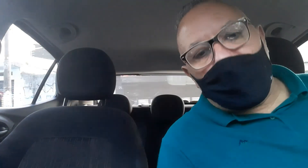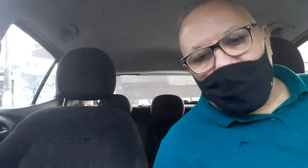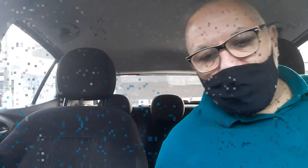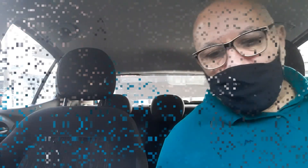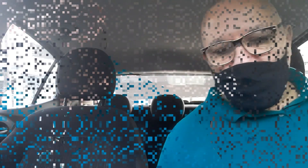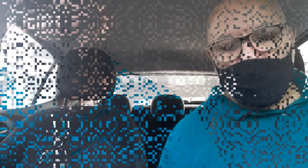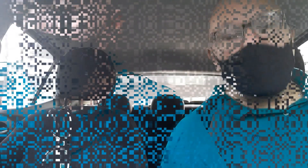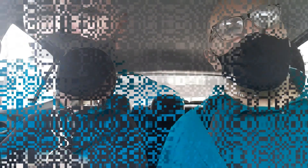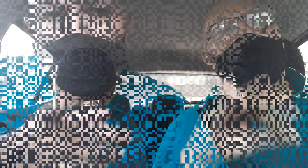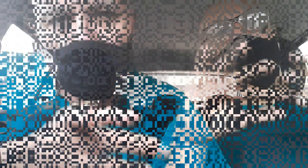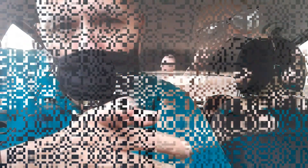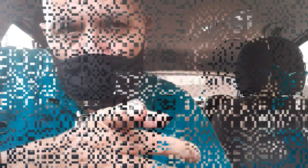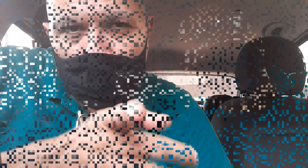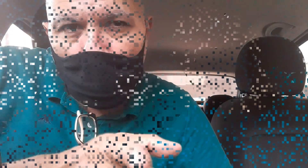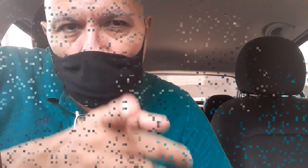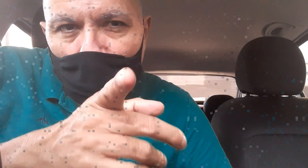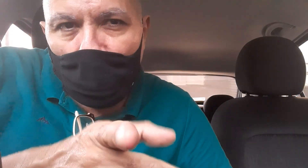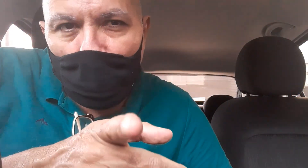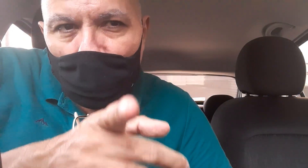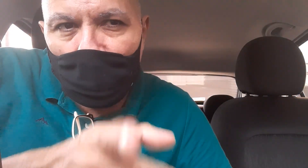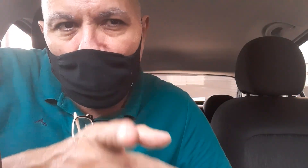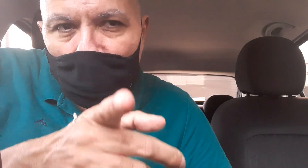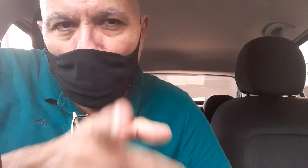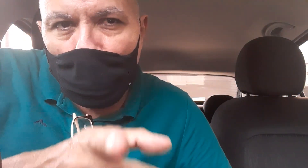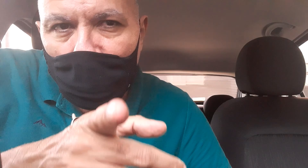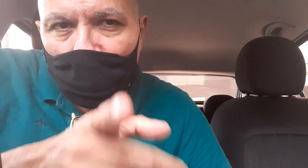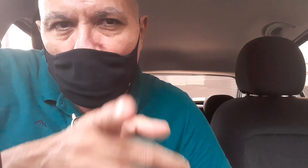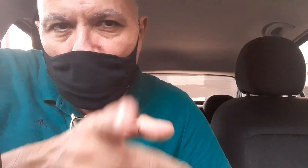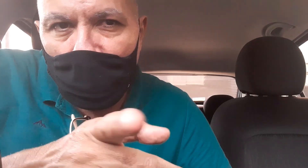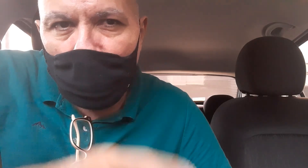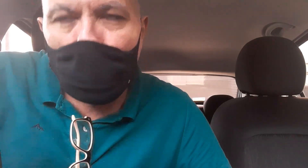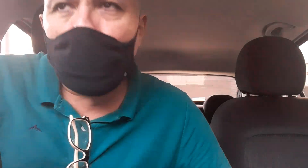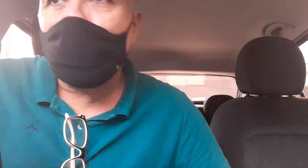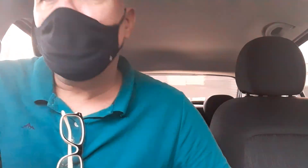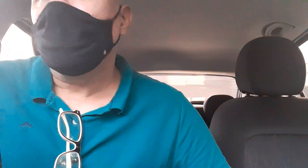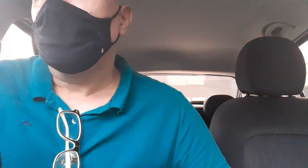somente buscando Jesus,